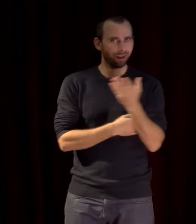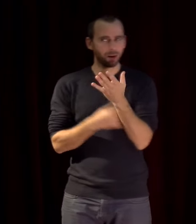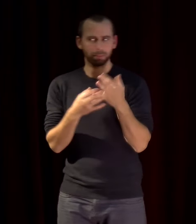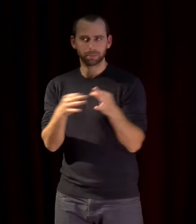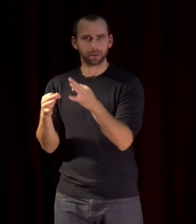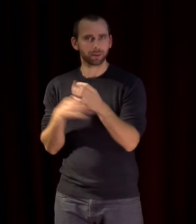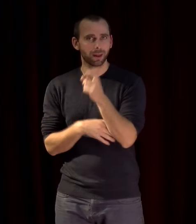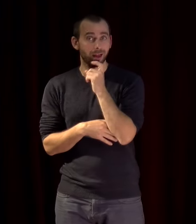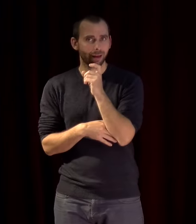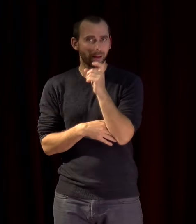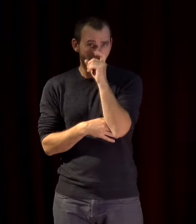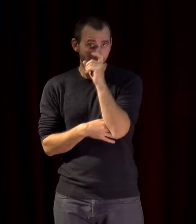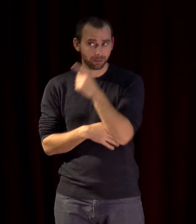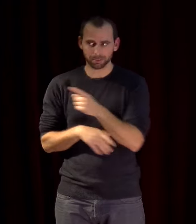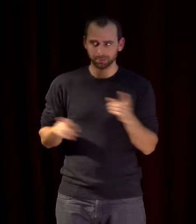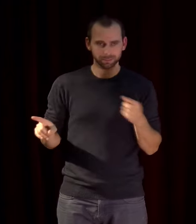hélas